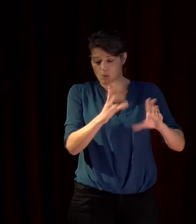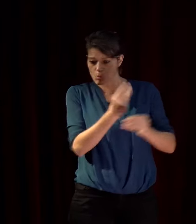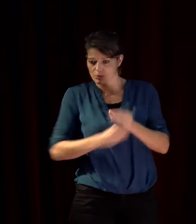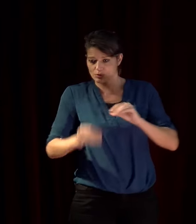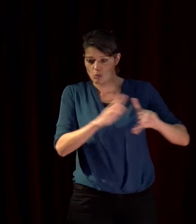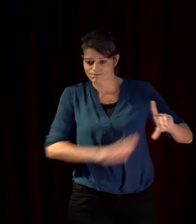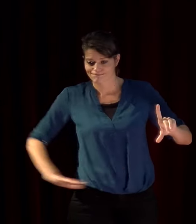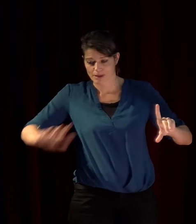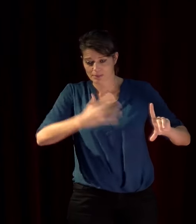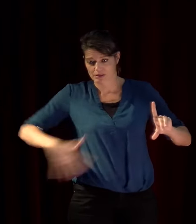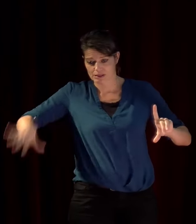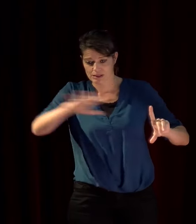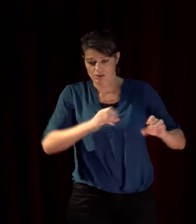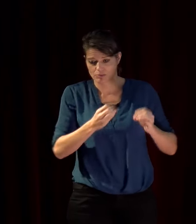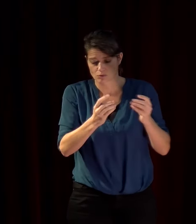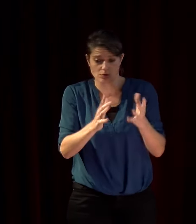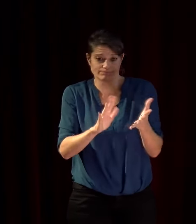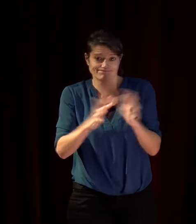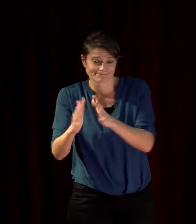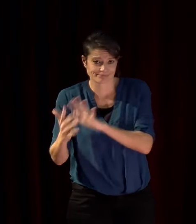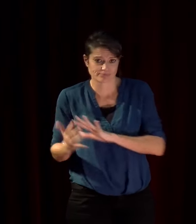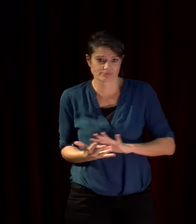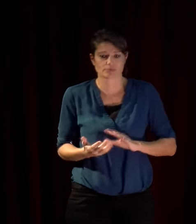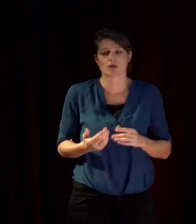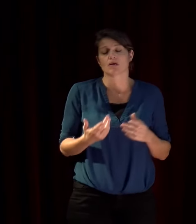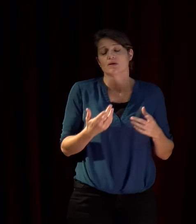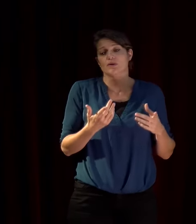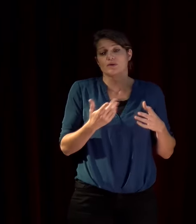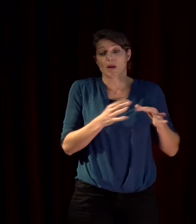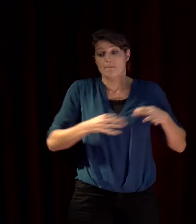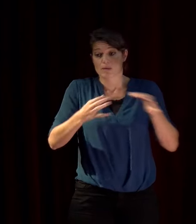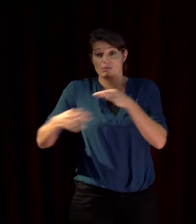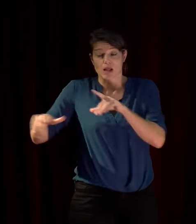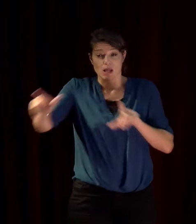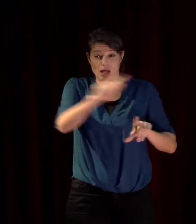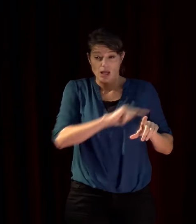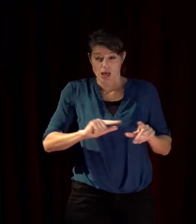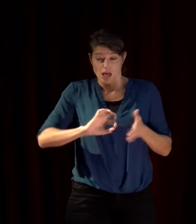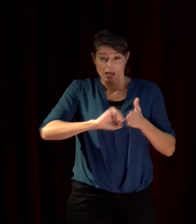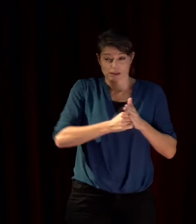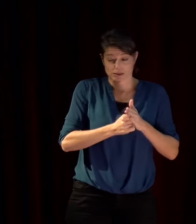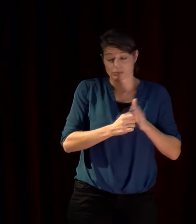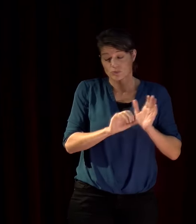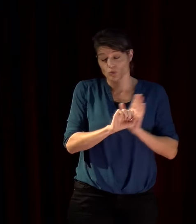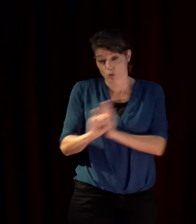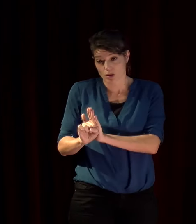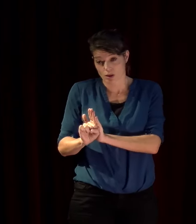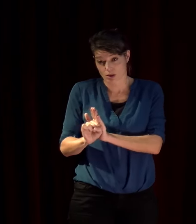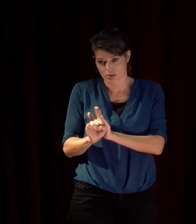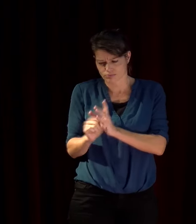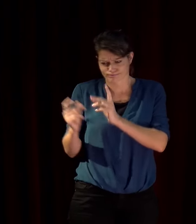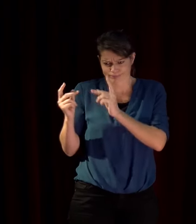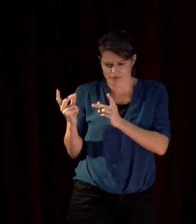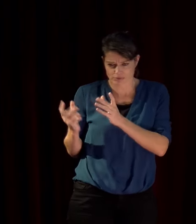l'arrivée au pouvoir des extrêmes droites dans de nombreux pays européens datent de 2000